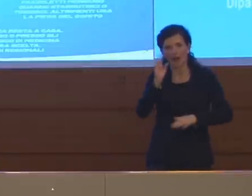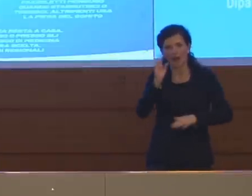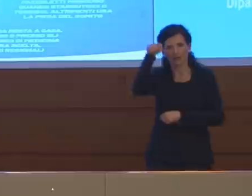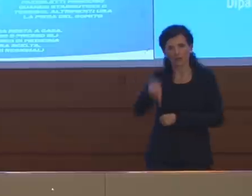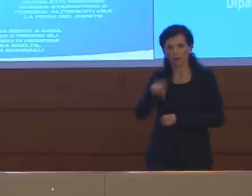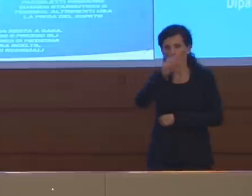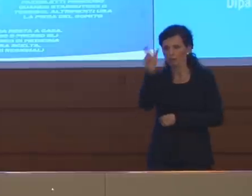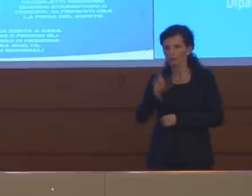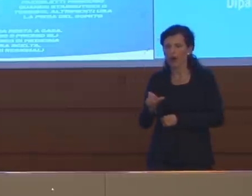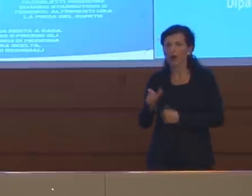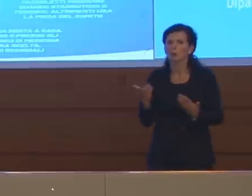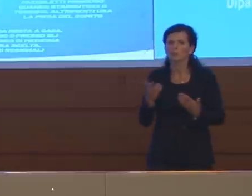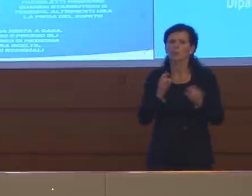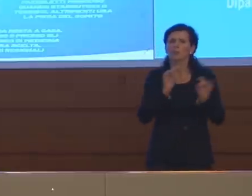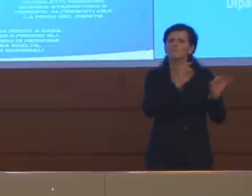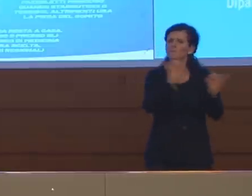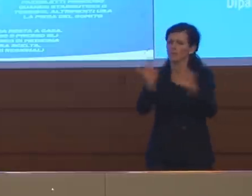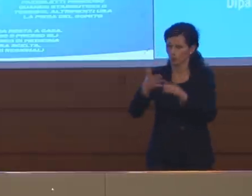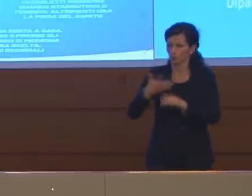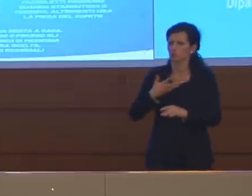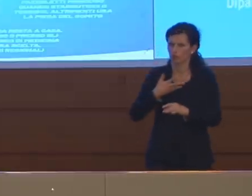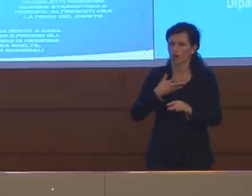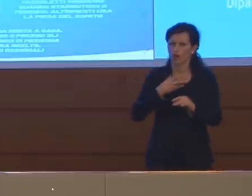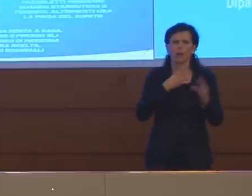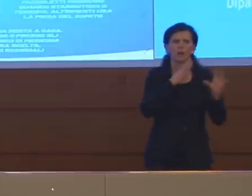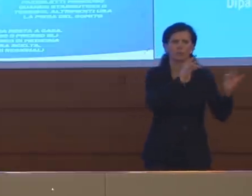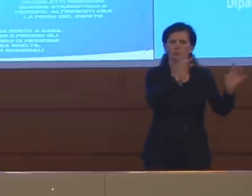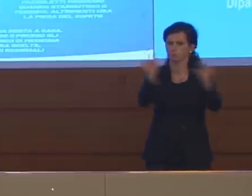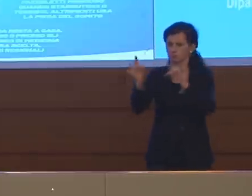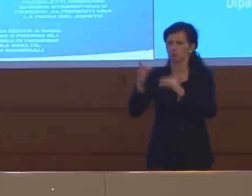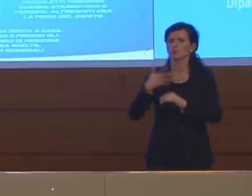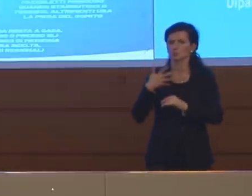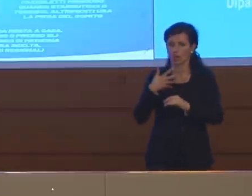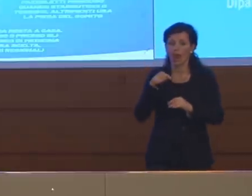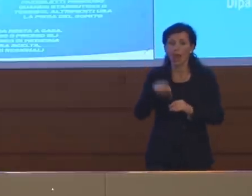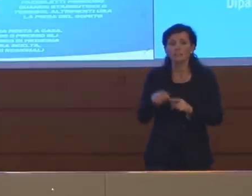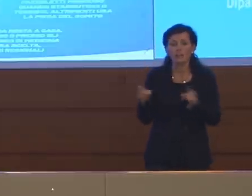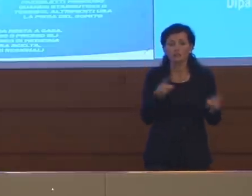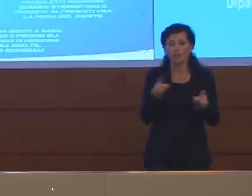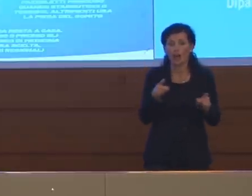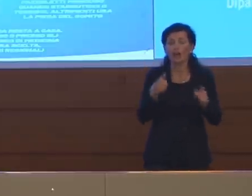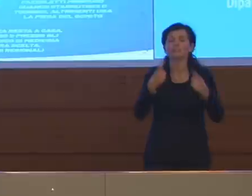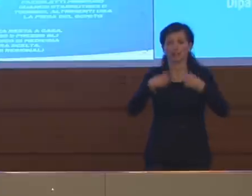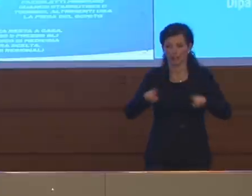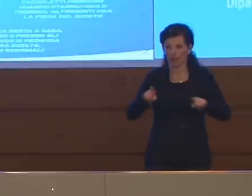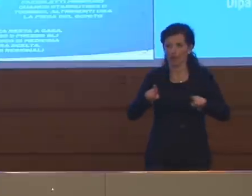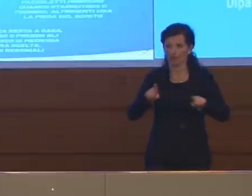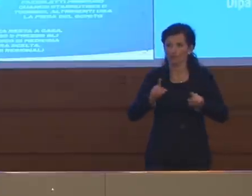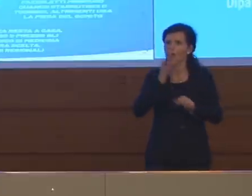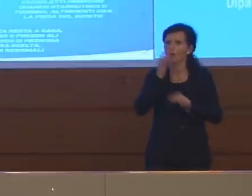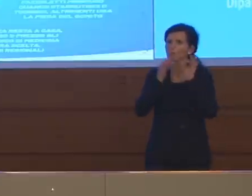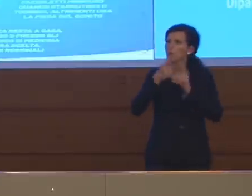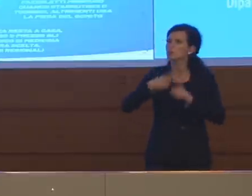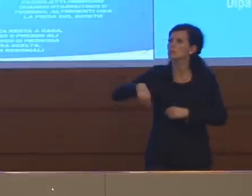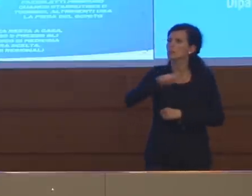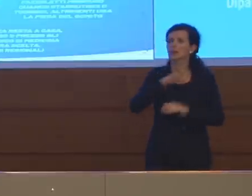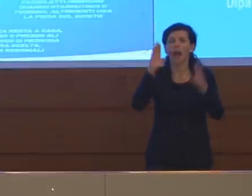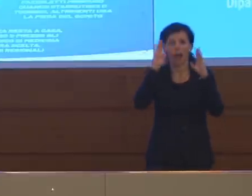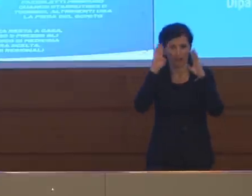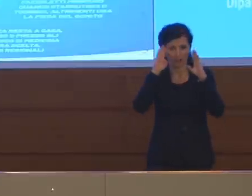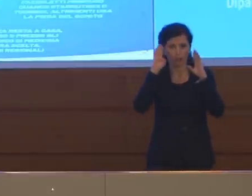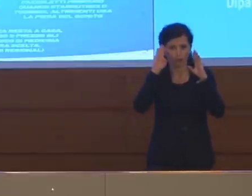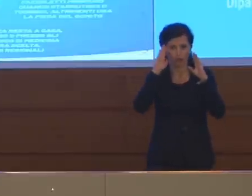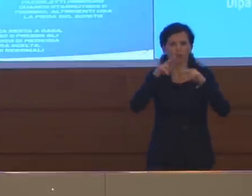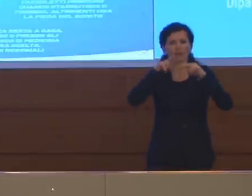virus è sempre quello, non è cambiato. Cambia la fase in cui ci troviamo, quindi dobbiamo stare molto attenti nel muovere. Adesso certamente rimanere nell'ambito regionale